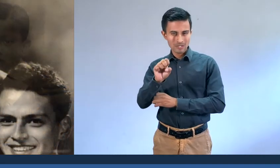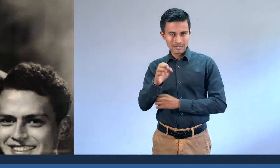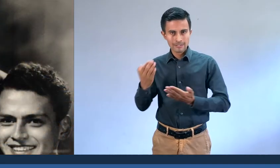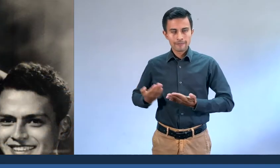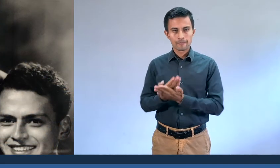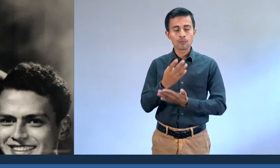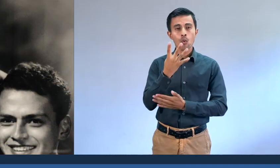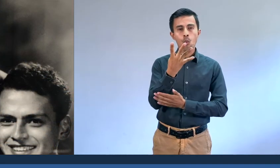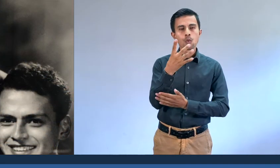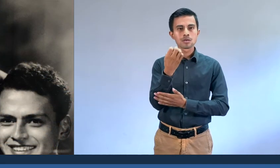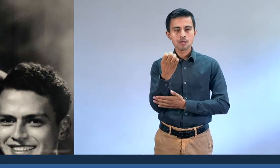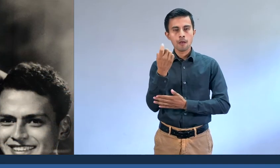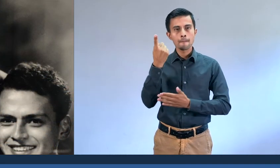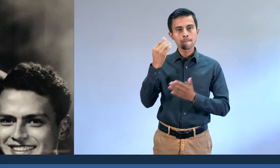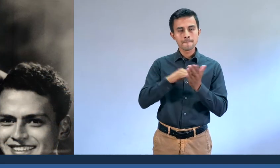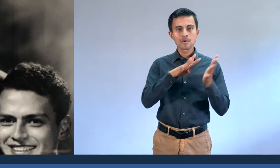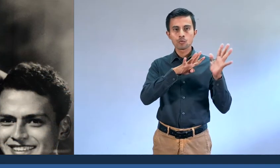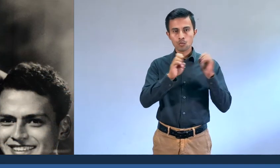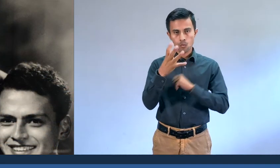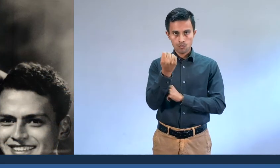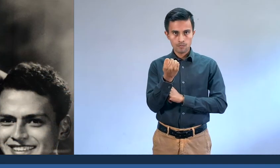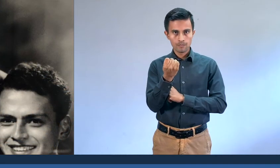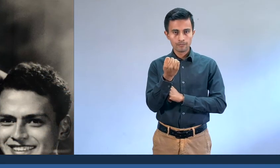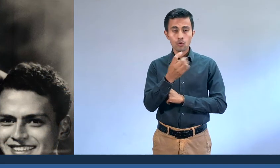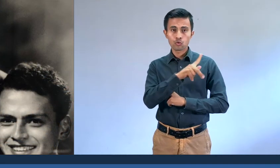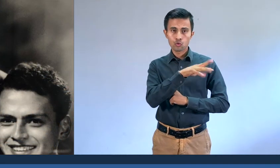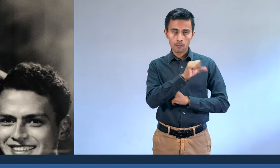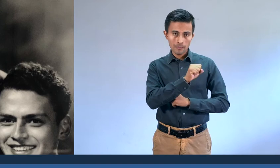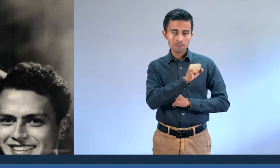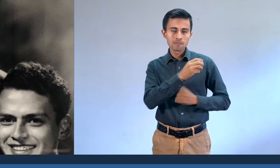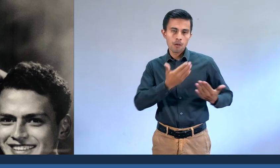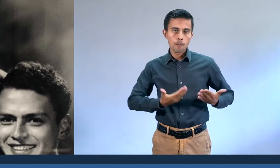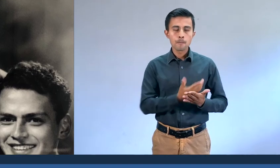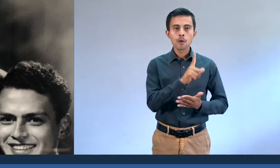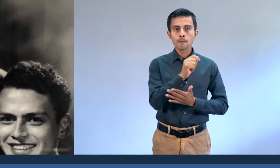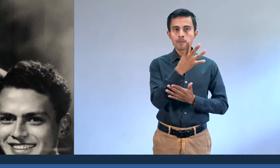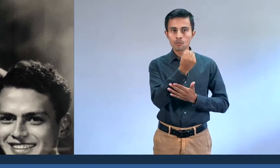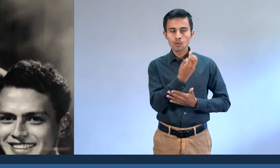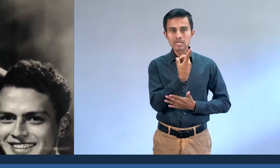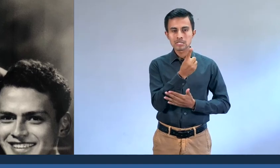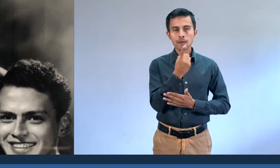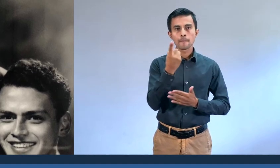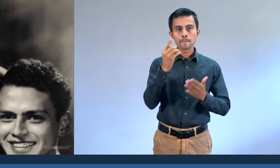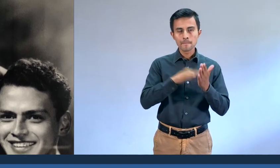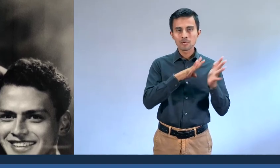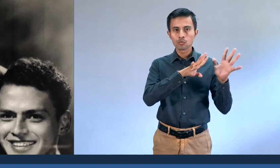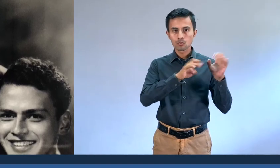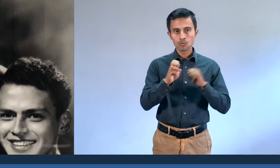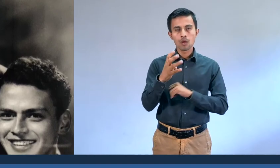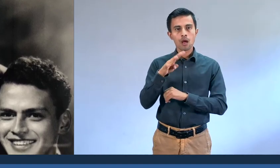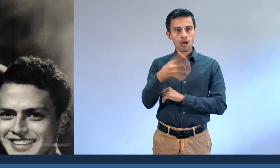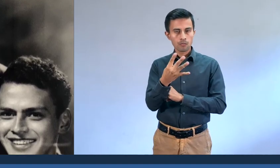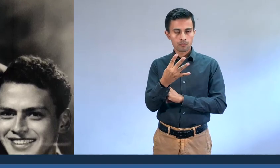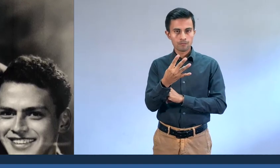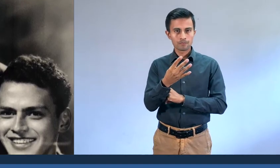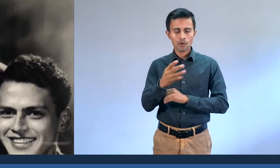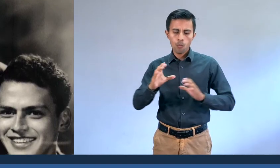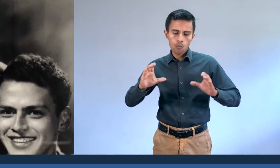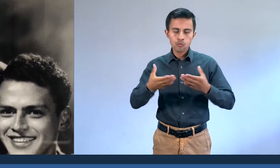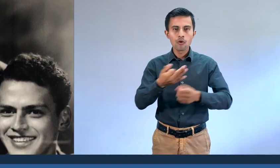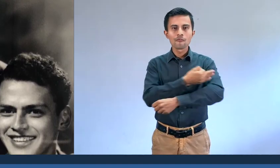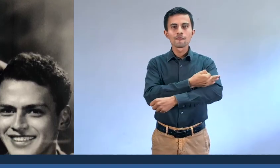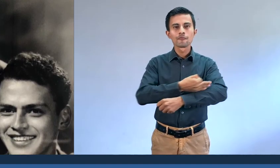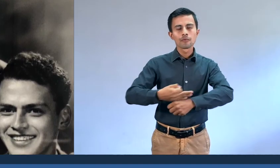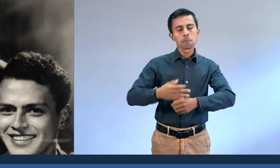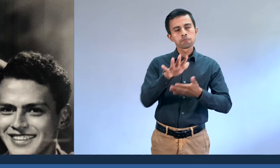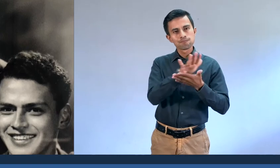José nació el 4 de enero de 1909 y Tomás el 29 de diciembre de 1914, en el seno de una familia